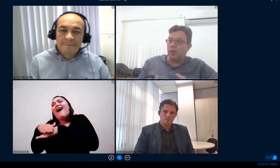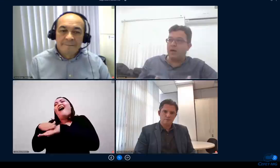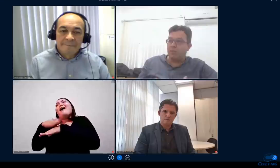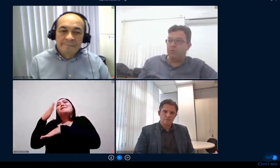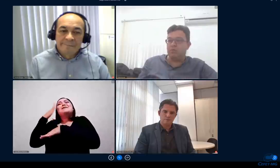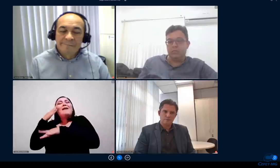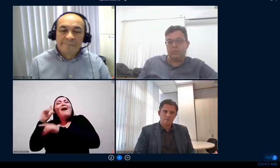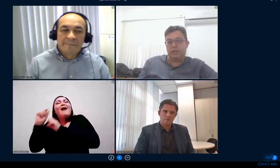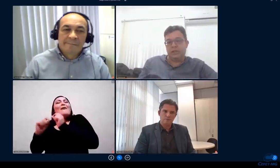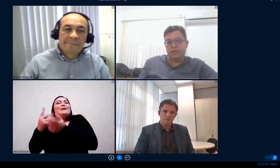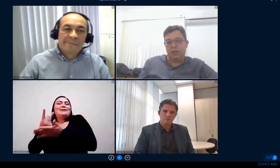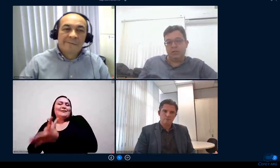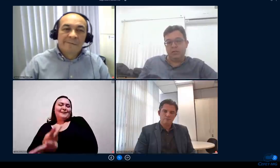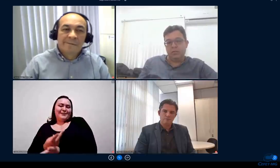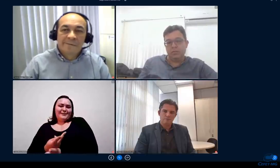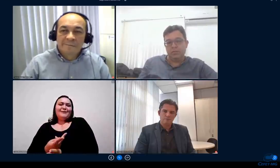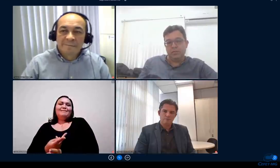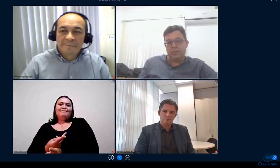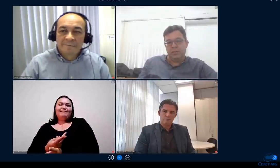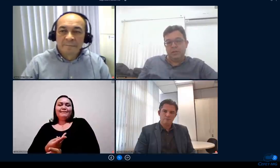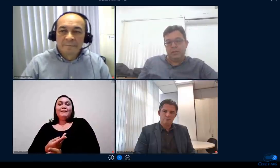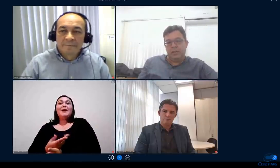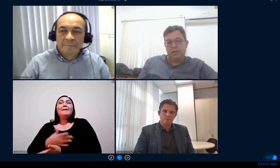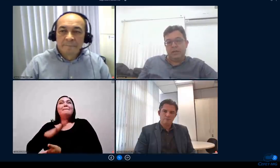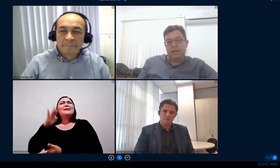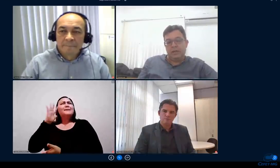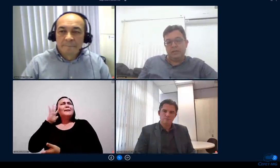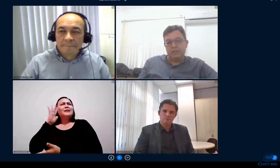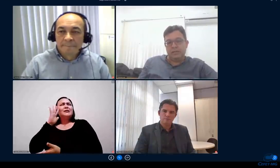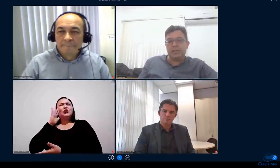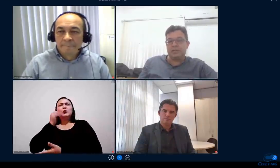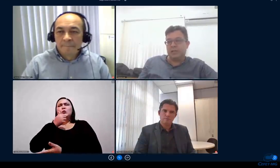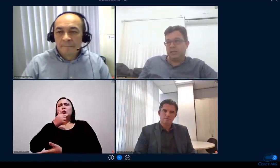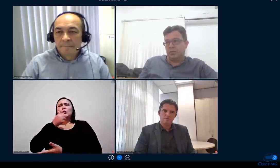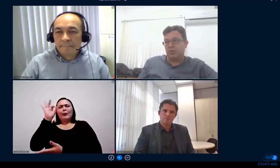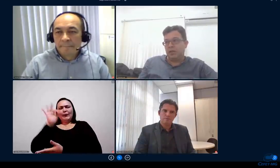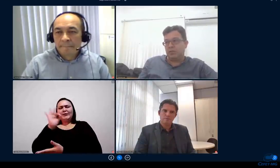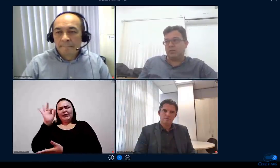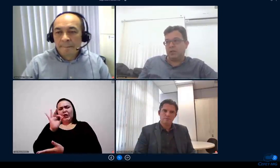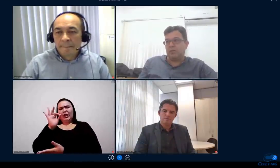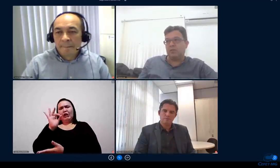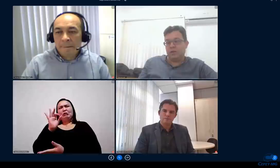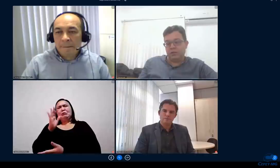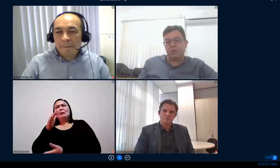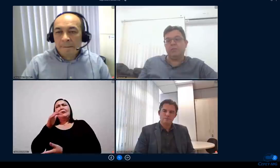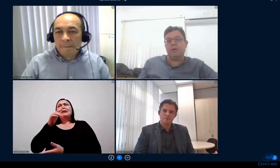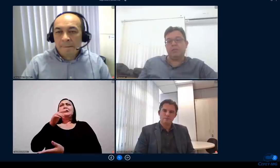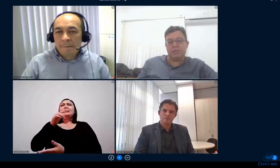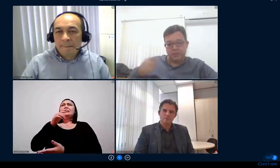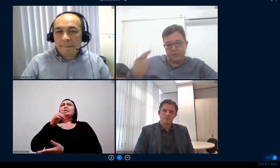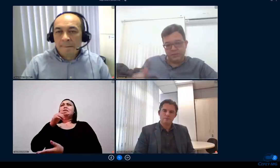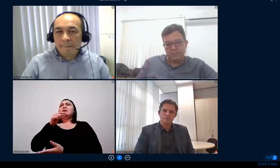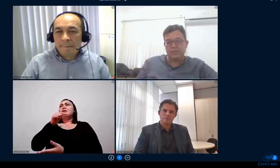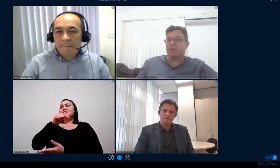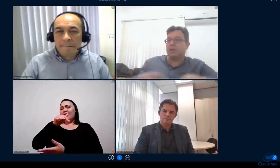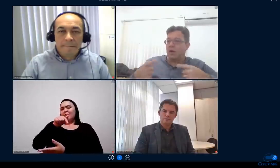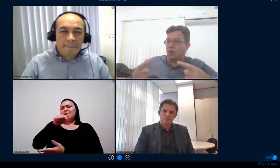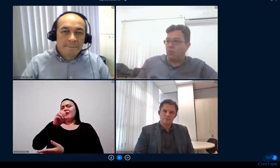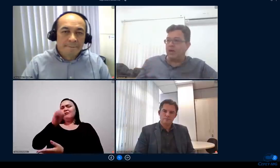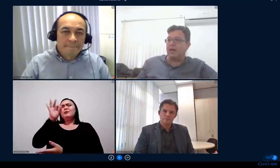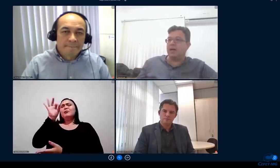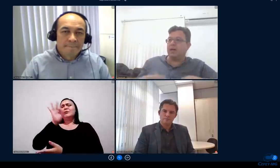percentual de engajamento é chega a 70% 30% tem problema você precisa